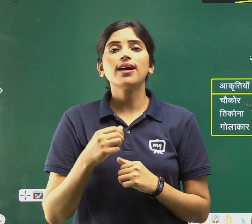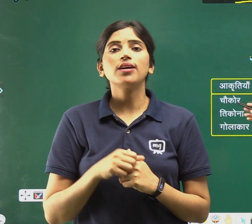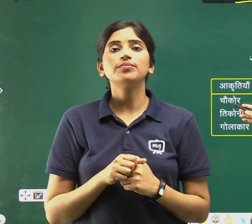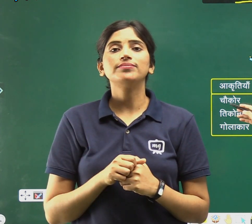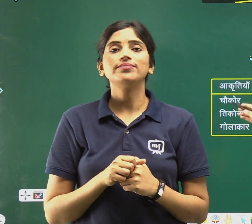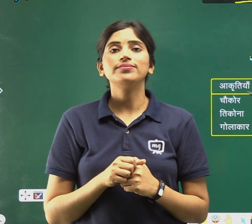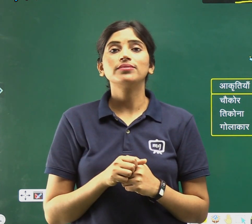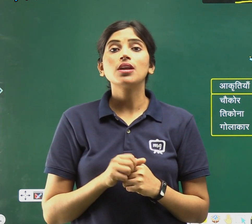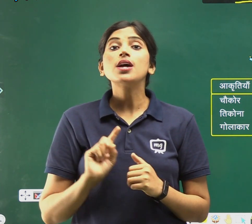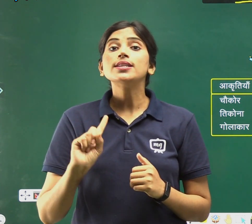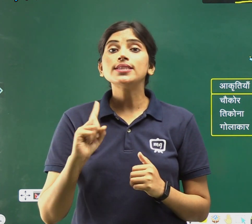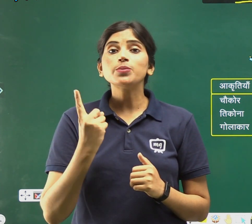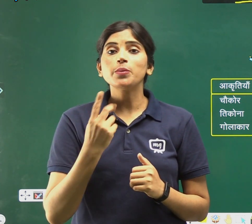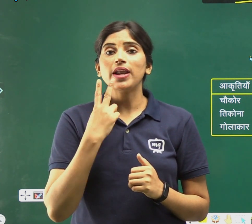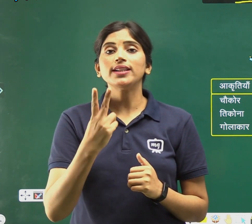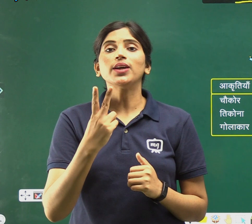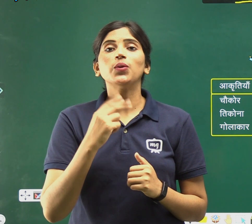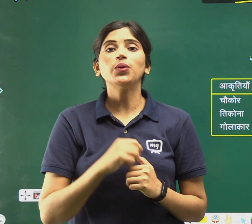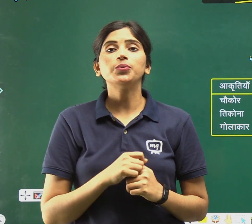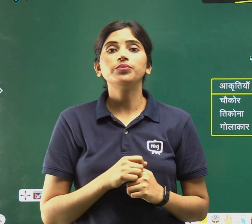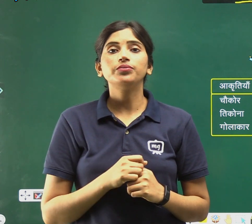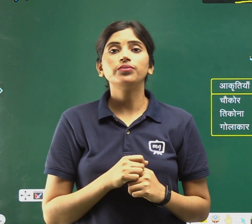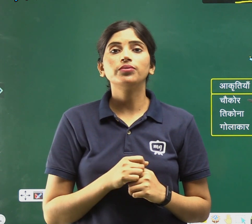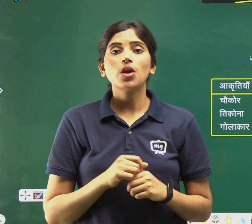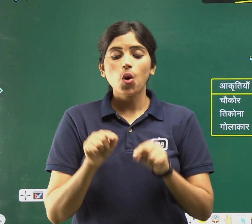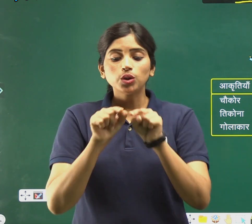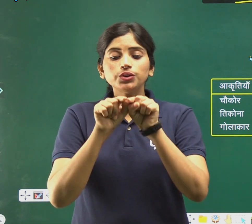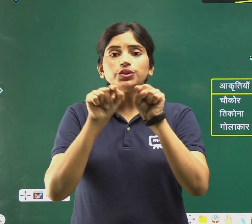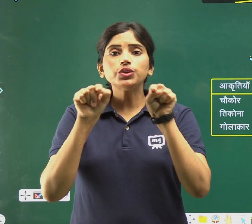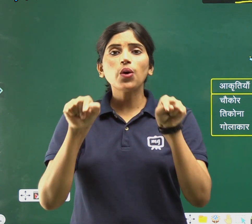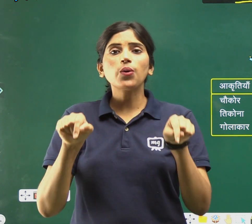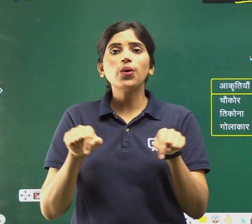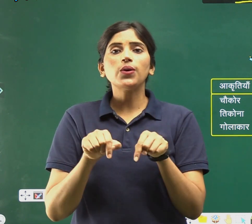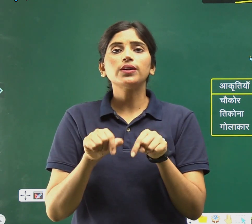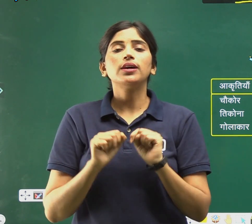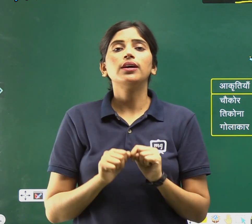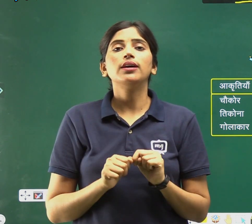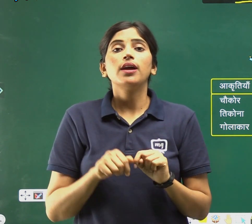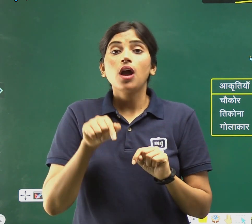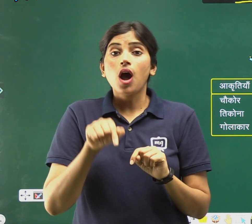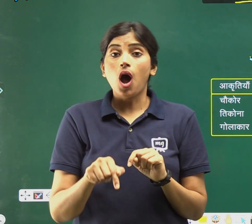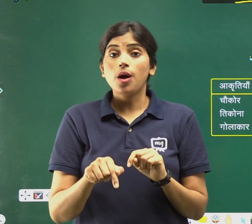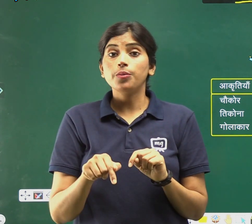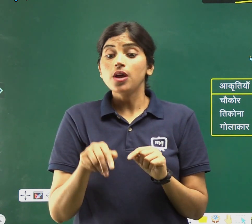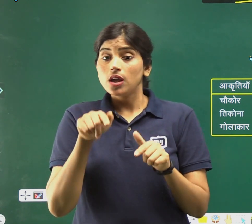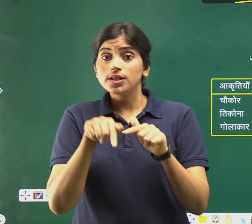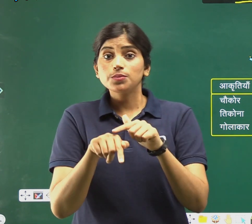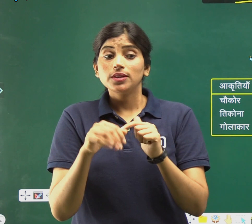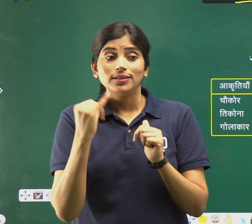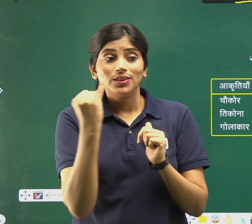सबसे पहले देखो, चोकौर, अब इसमें ढूंडो,